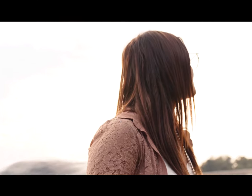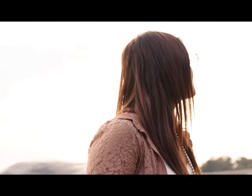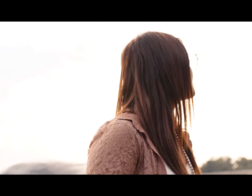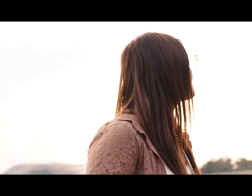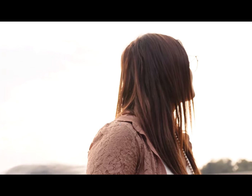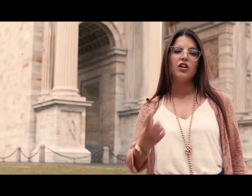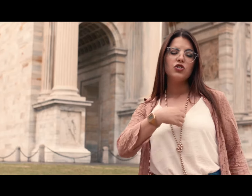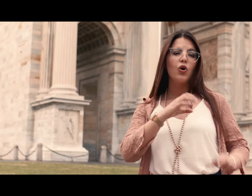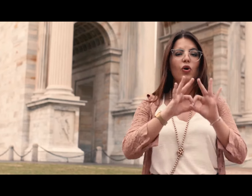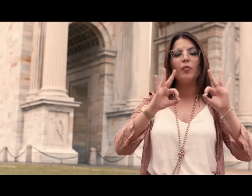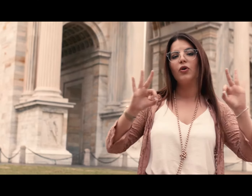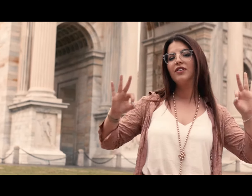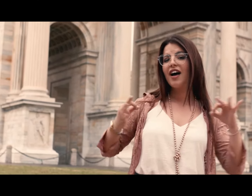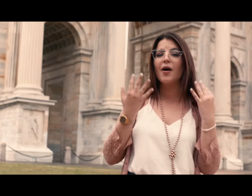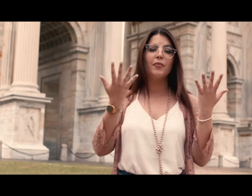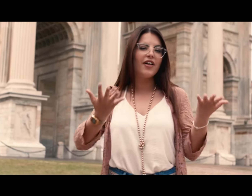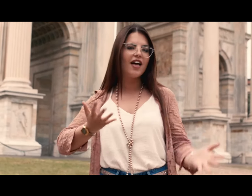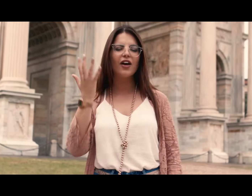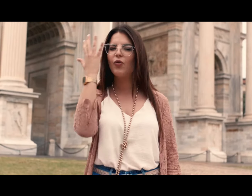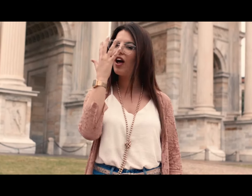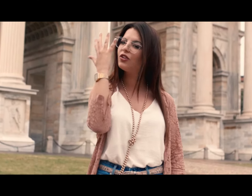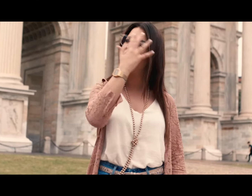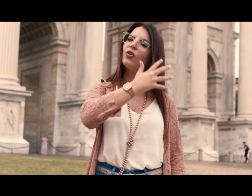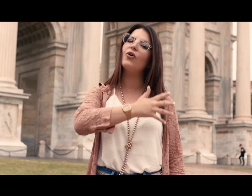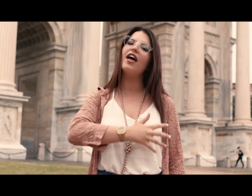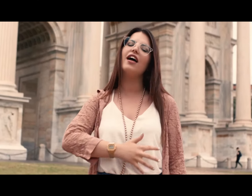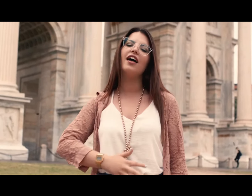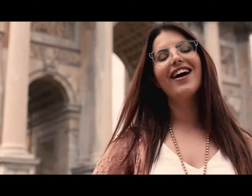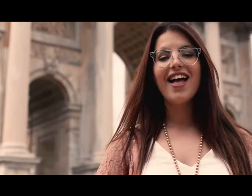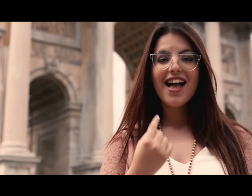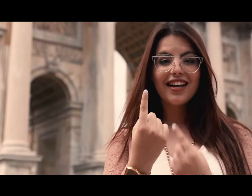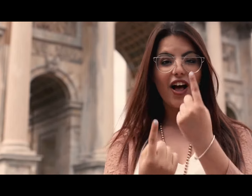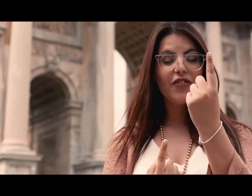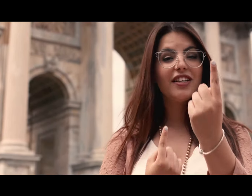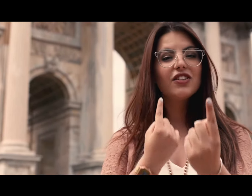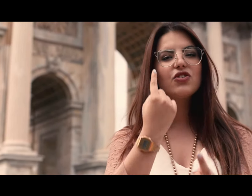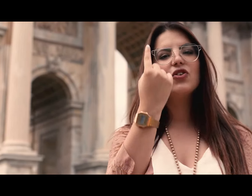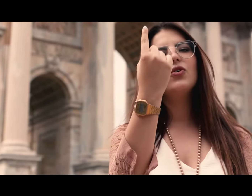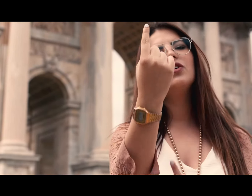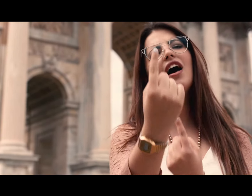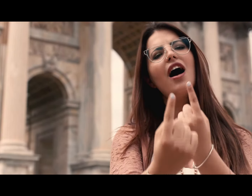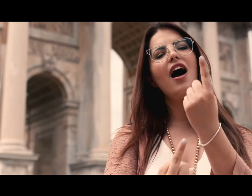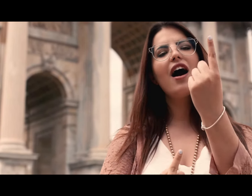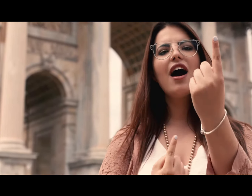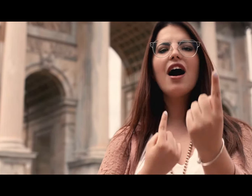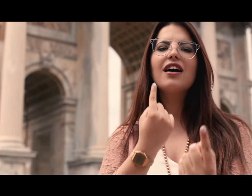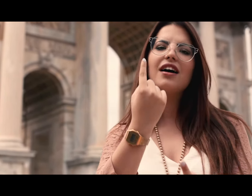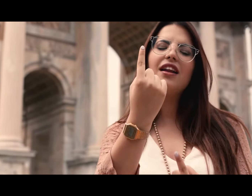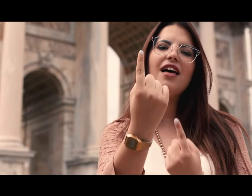Sono pronta per un altro Corrore gravitazionale